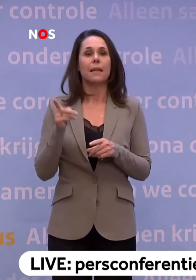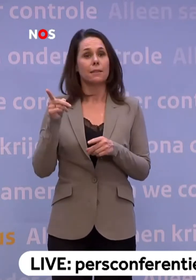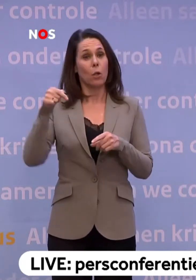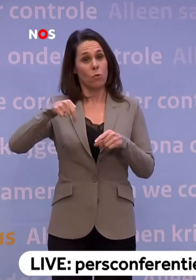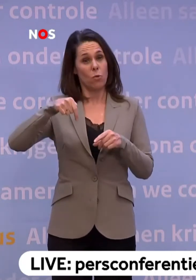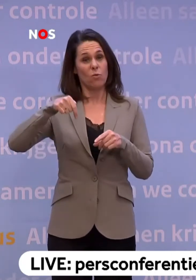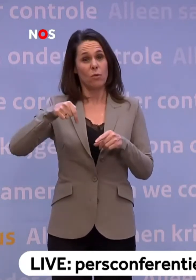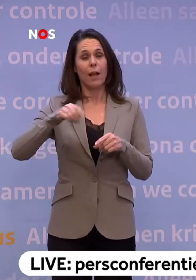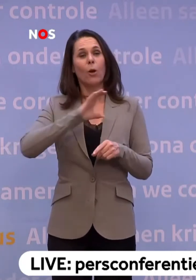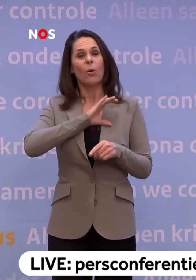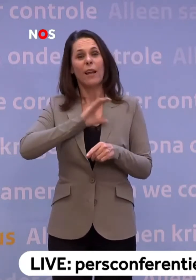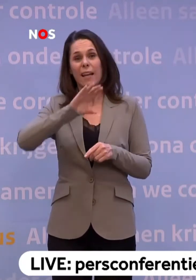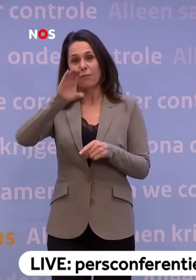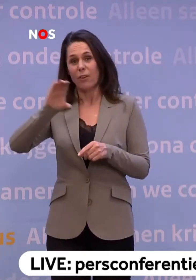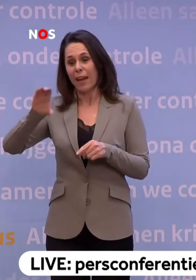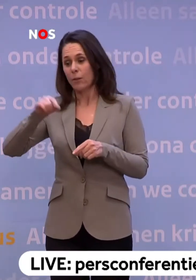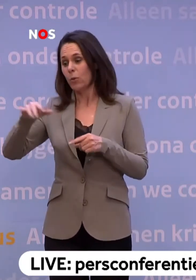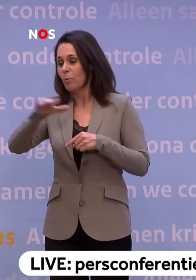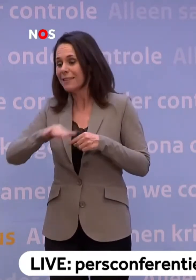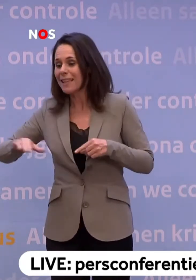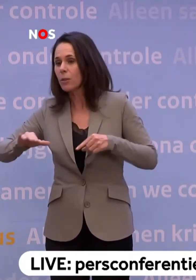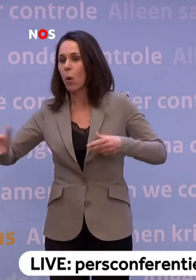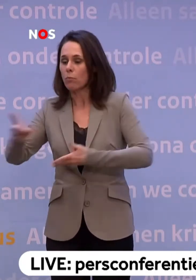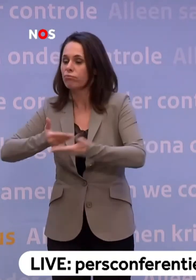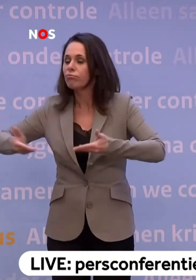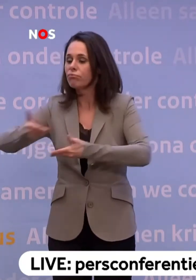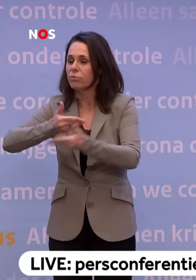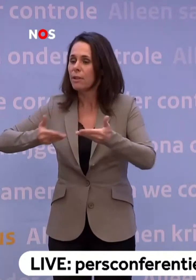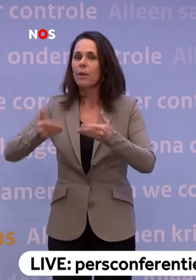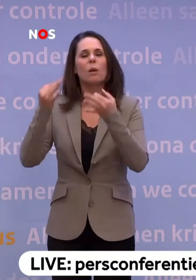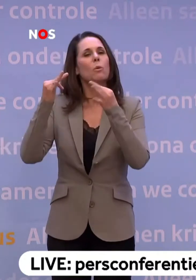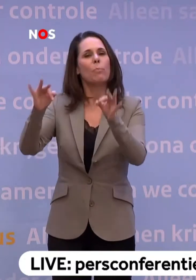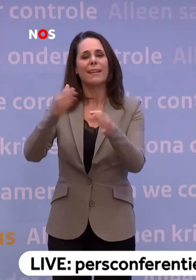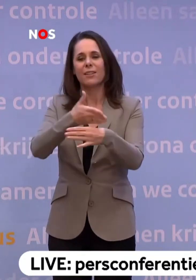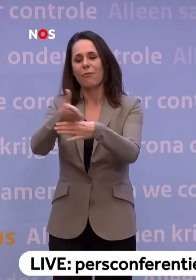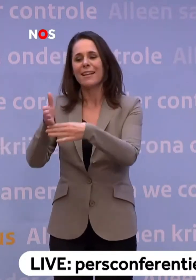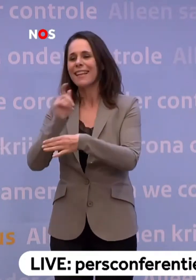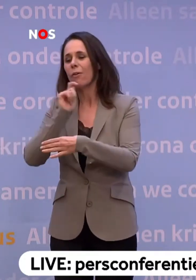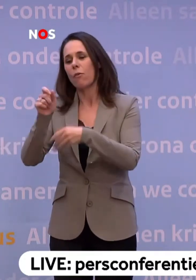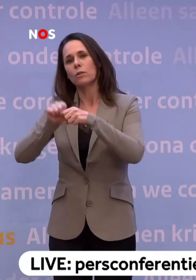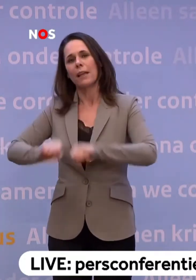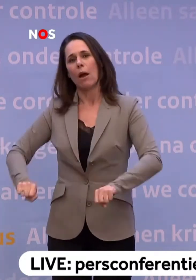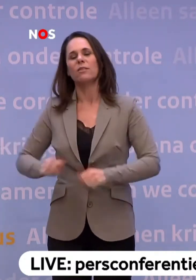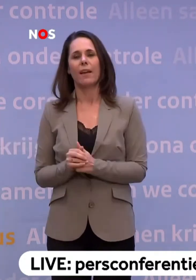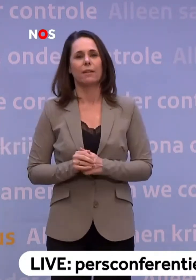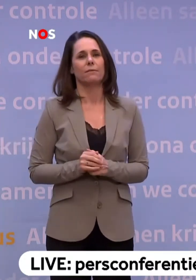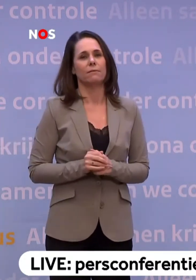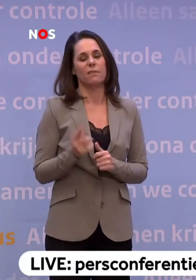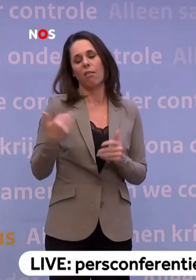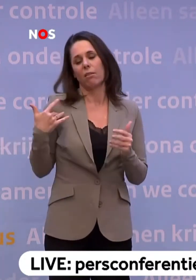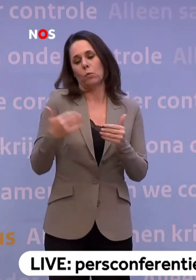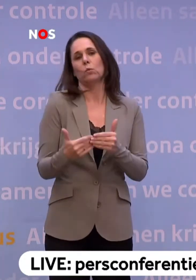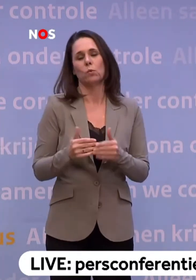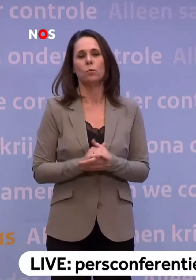collega Van Rijn met de hele sector om tafel... ...om een beter verdeelsvoorstel uit te werken dan we tot op heden hebben gehad.